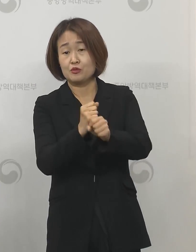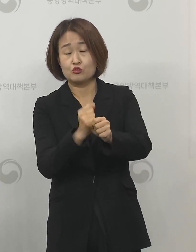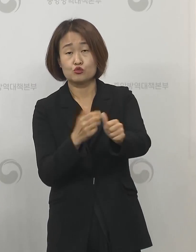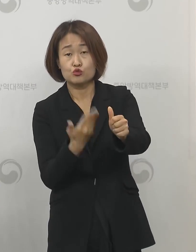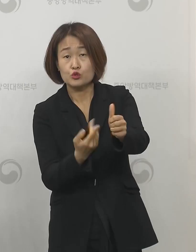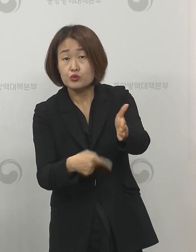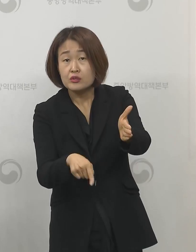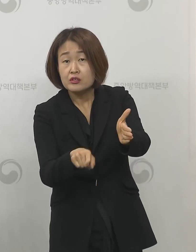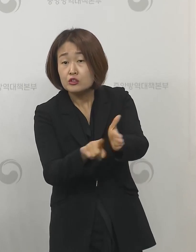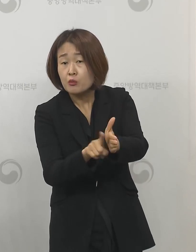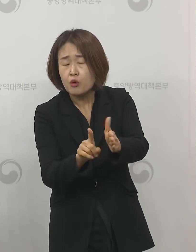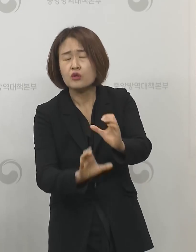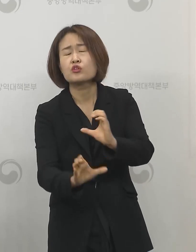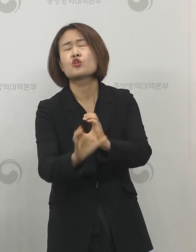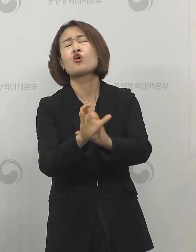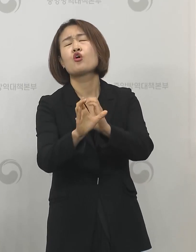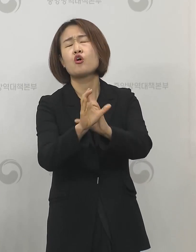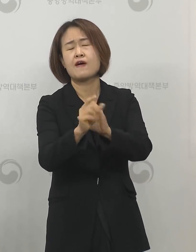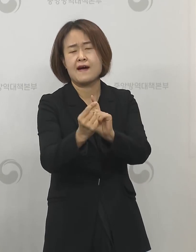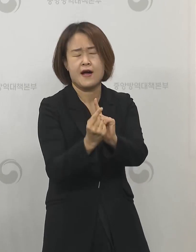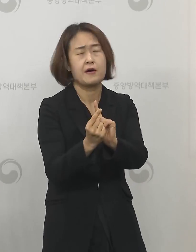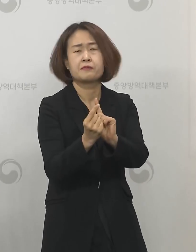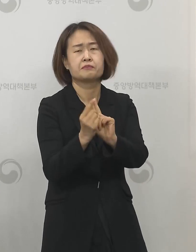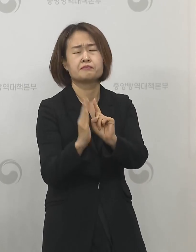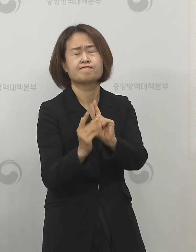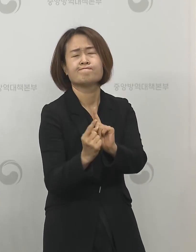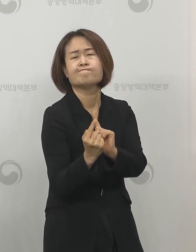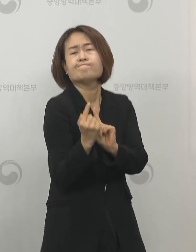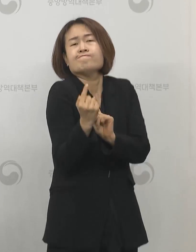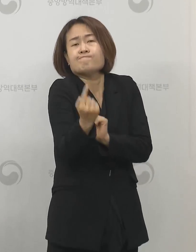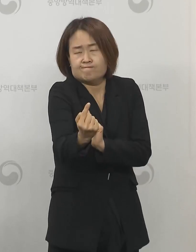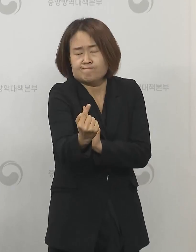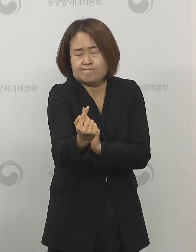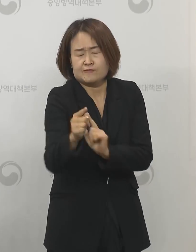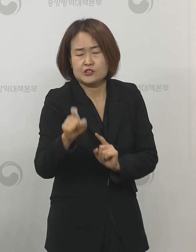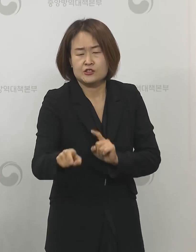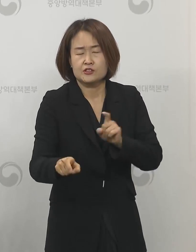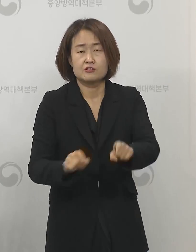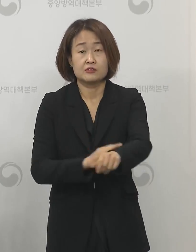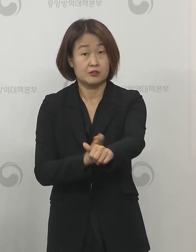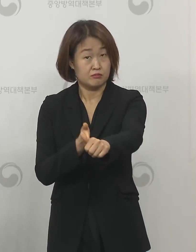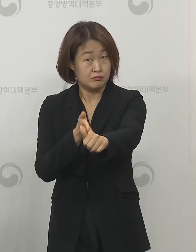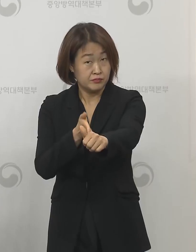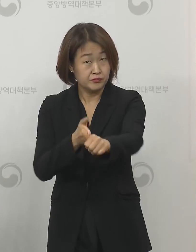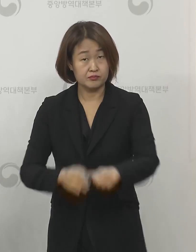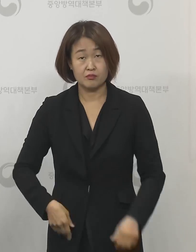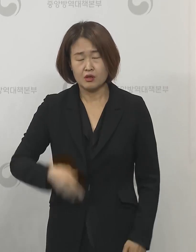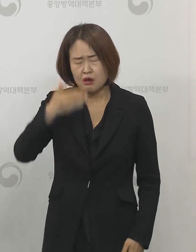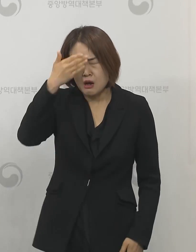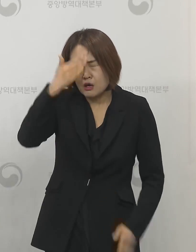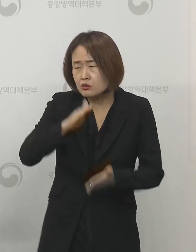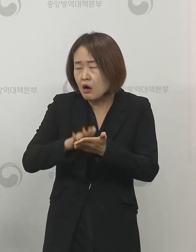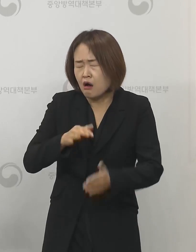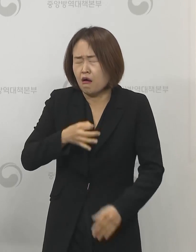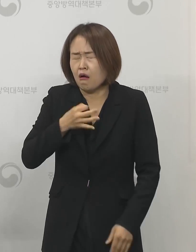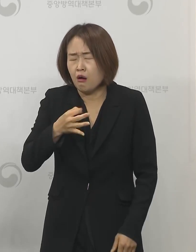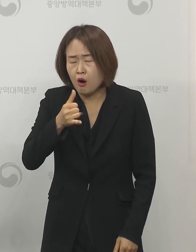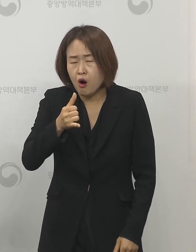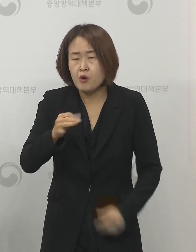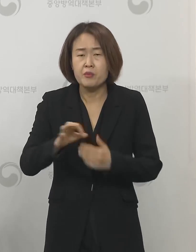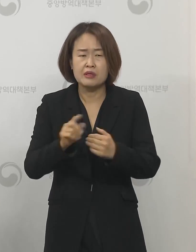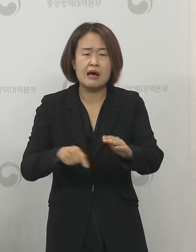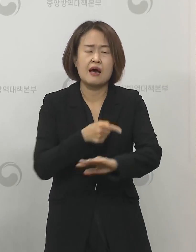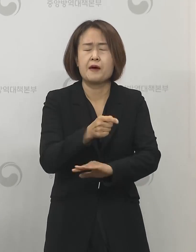거리두기를 더욱더 강력하게 실천해 주실 것을 당부를 드립니다 증상이 있으신 분들은 외출이나